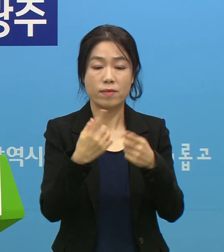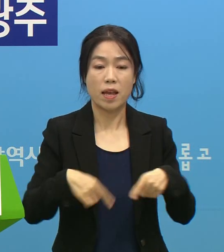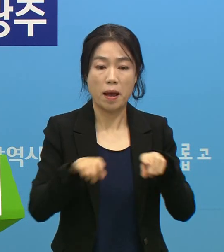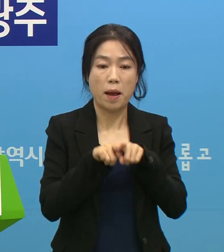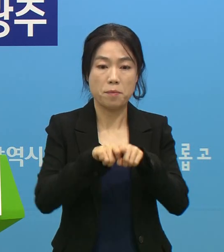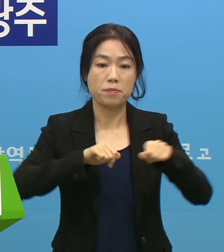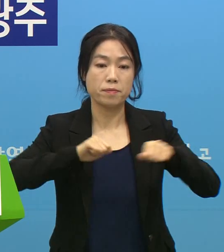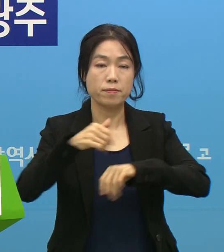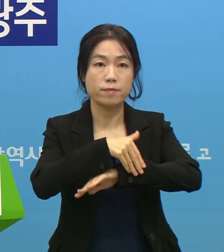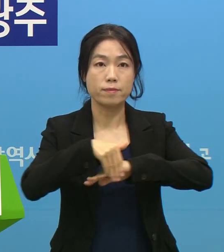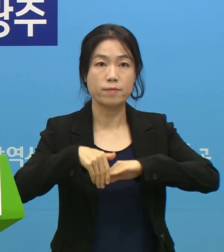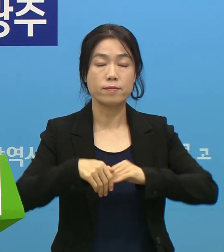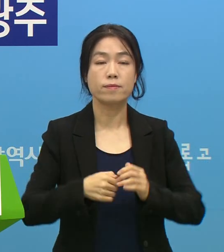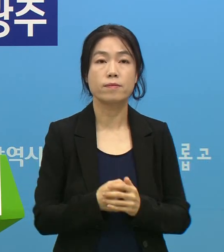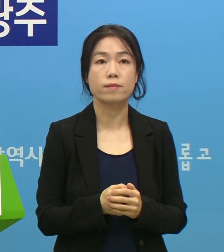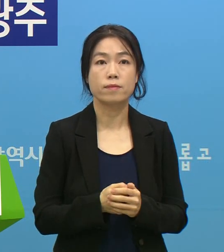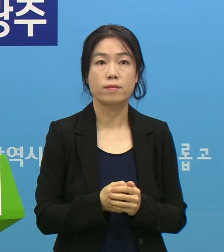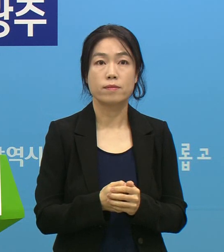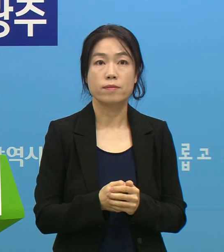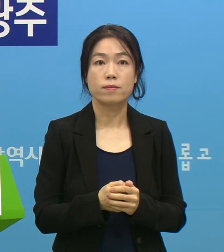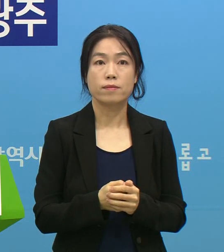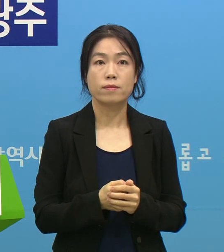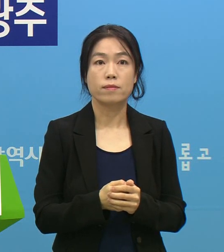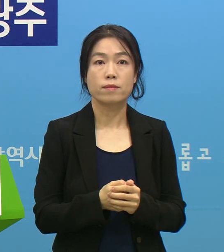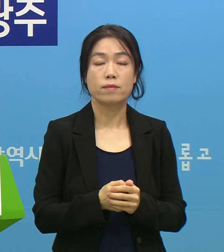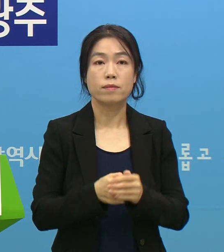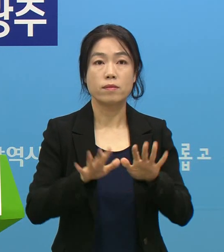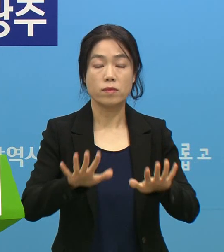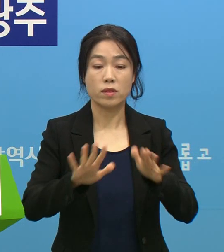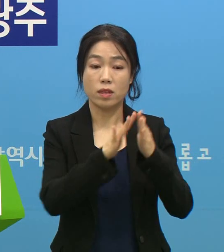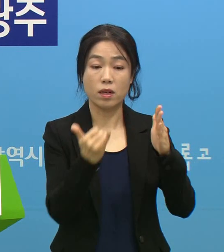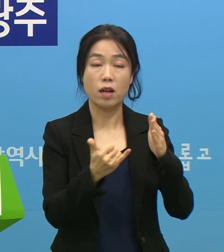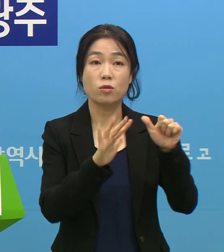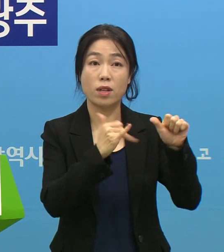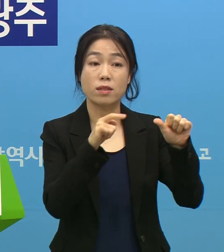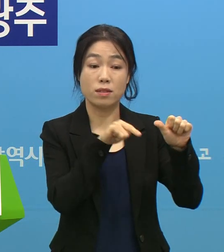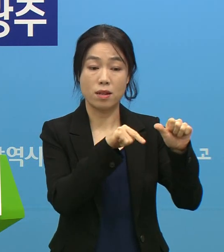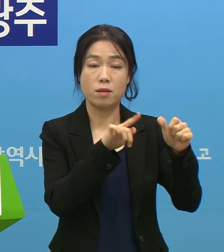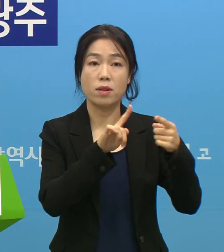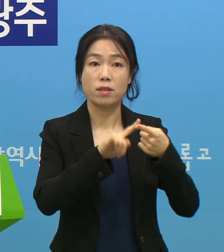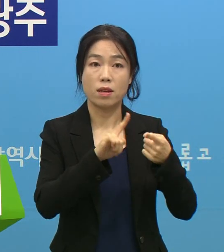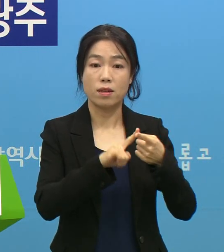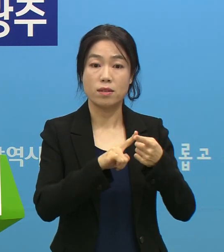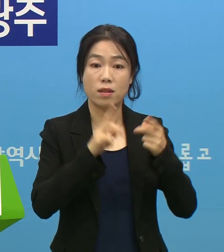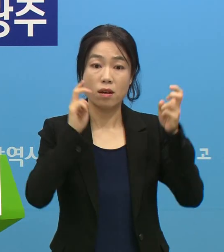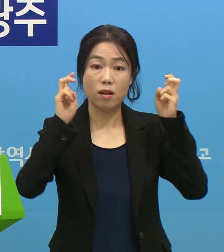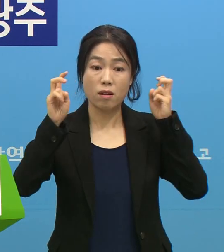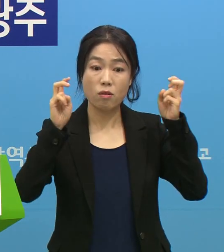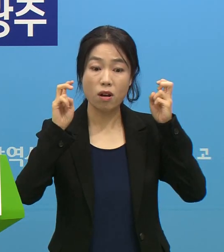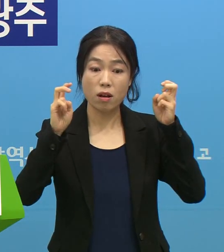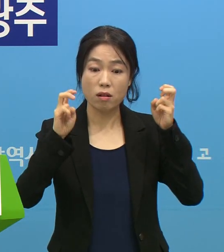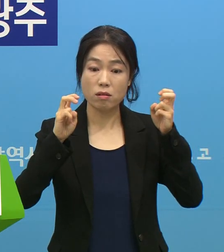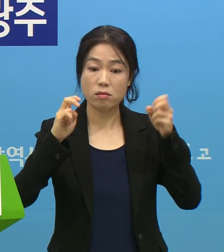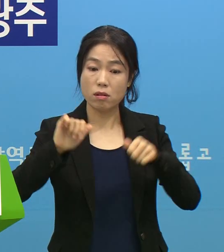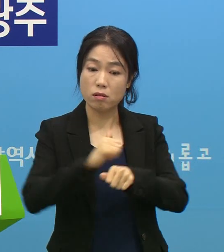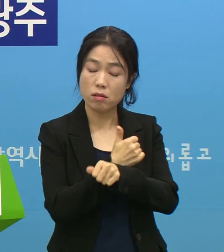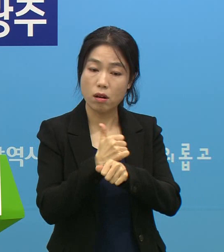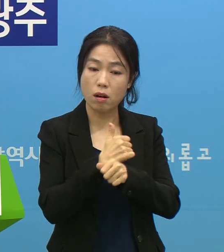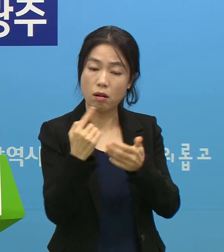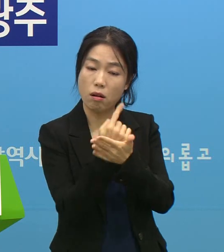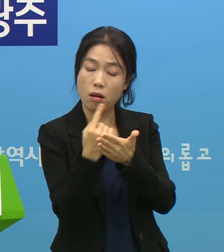나가도록 할 예정입니다. 오늘 일가족 5명에 대해서 직업적으로 대인 접촉이 많지는 않는지